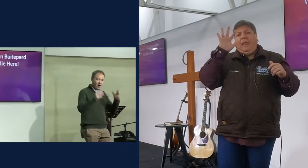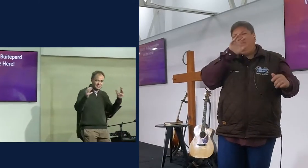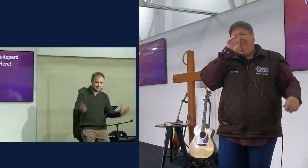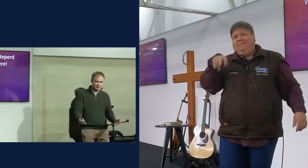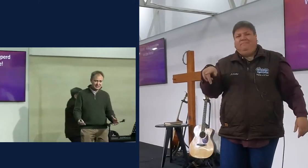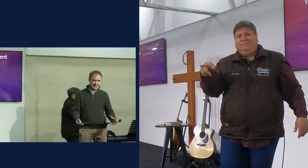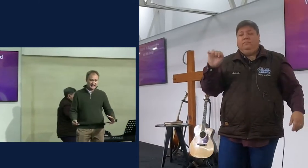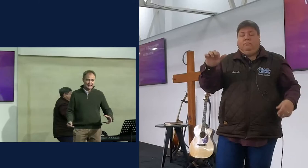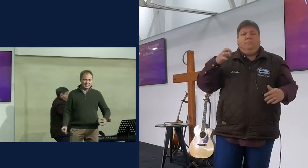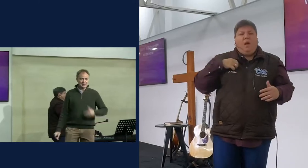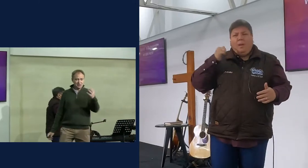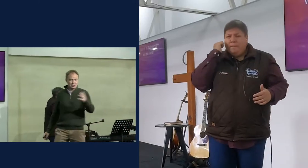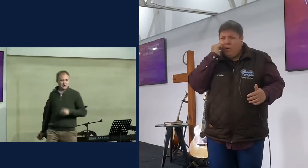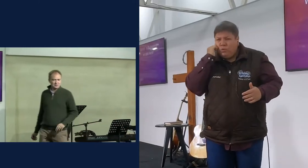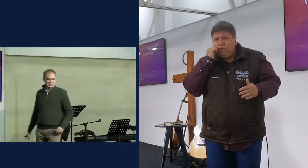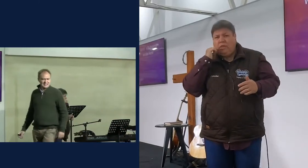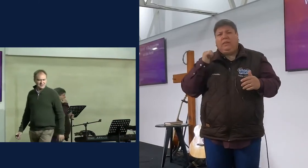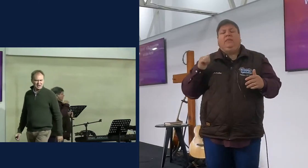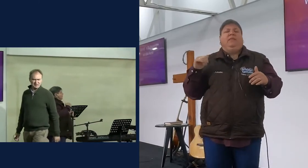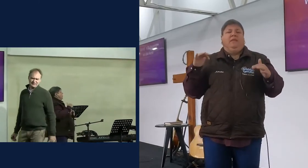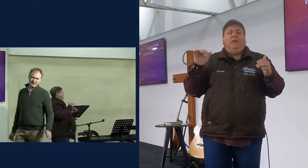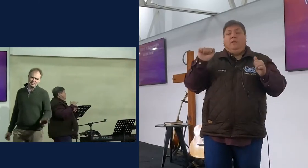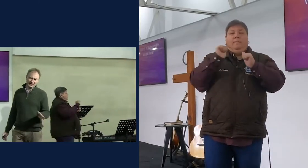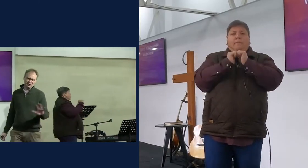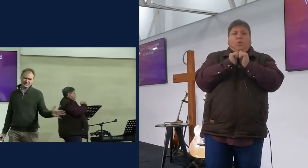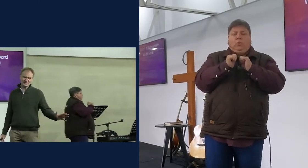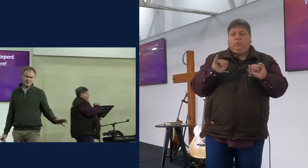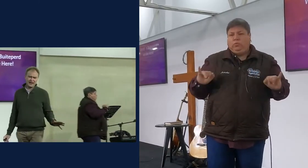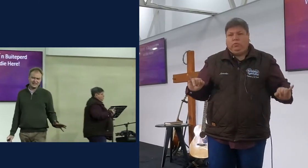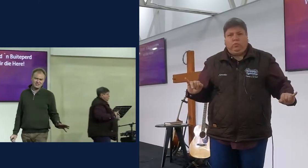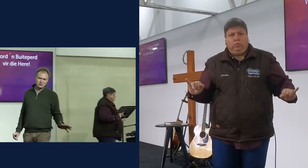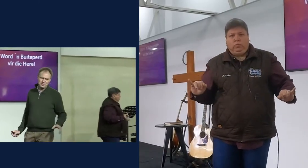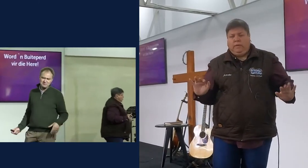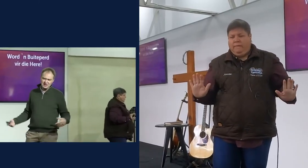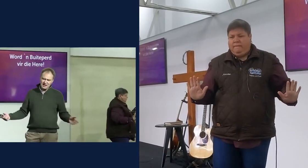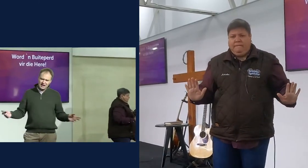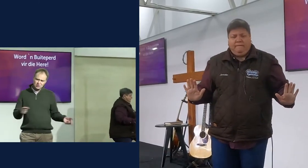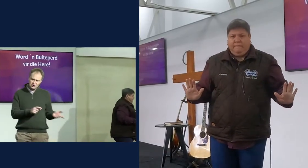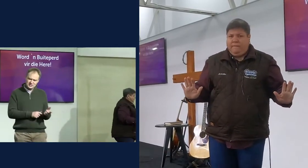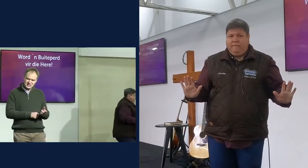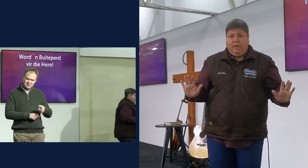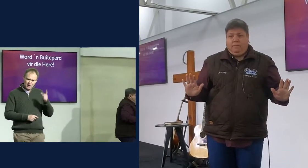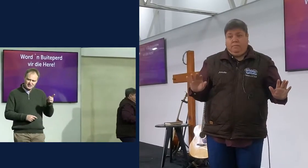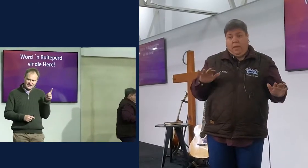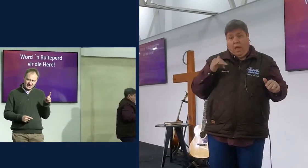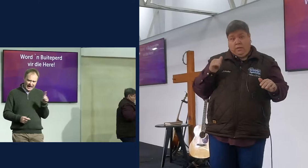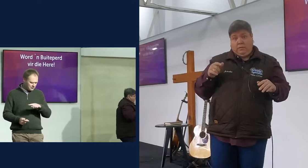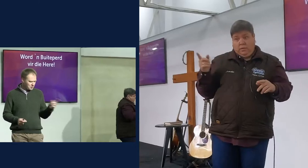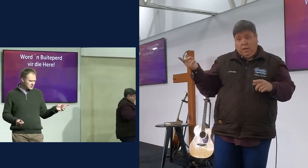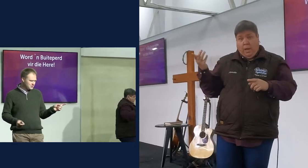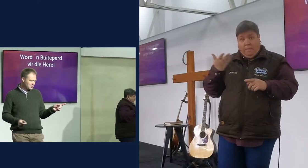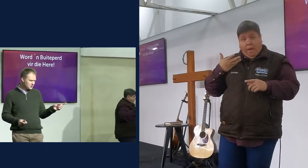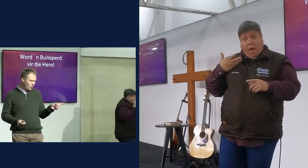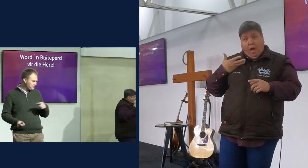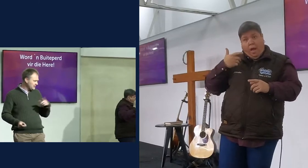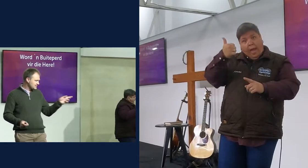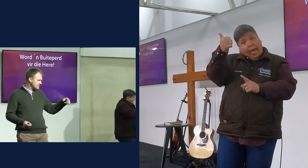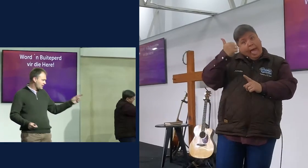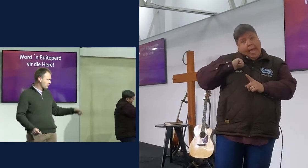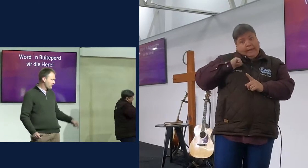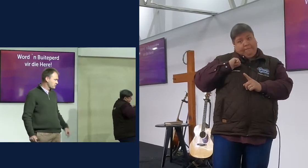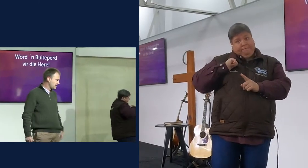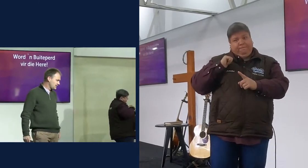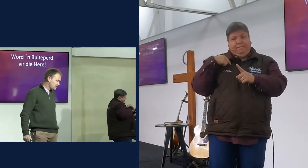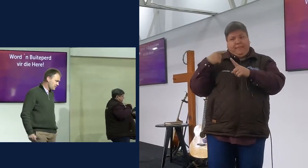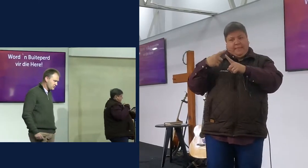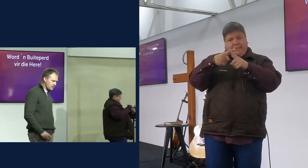sy maal is een prostitief, sy broers komt toe en sê, wacht een bykie, wacht een bykie, ons kan sien hoe werk hierdie somme, as ons paas een erfporsie moet opdeelt, tussen